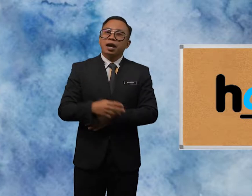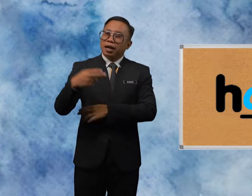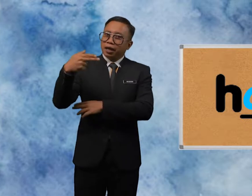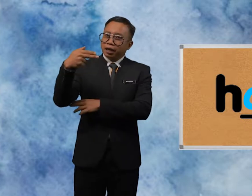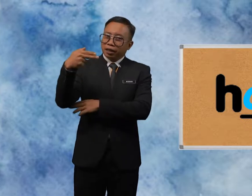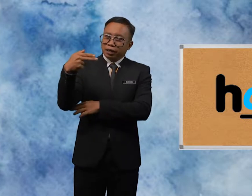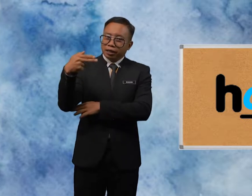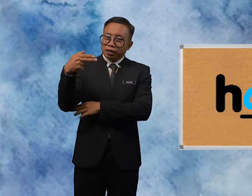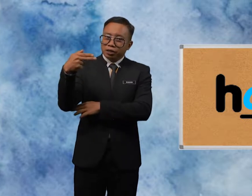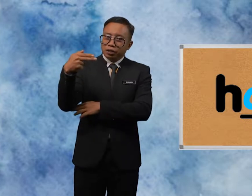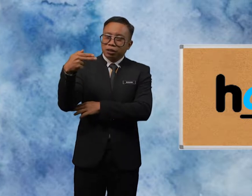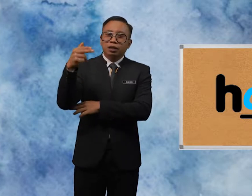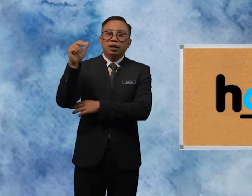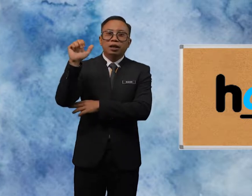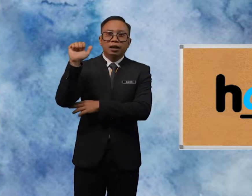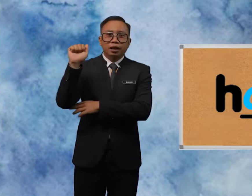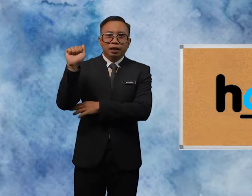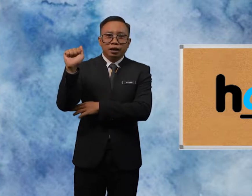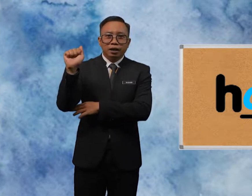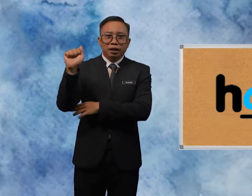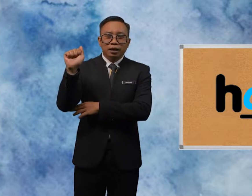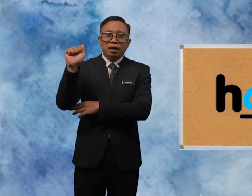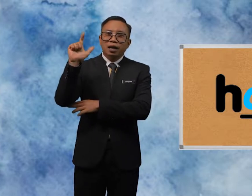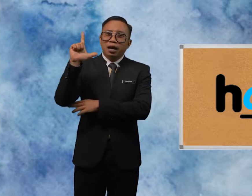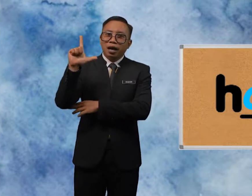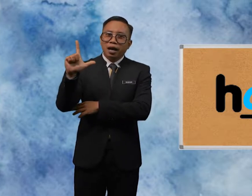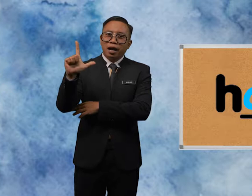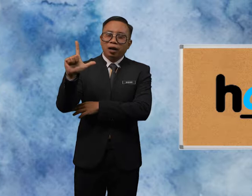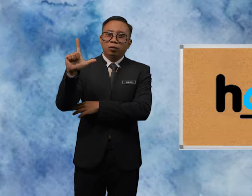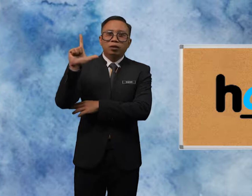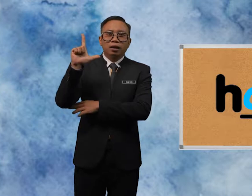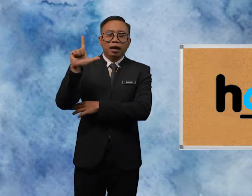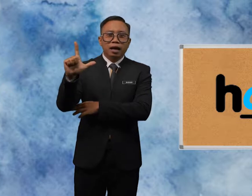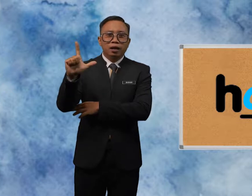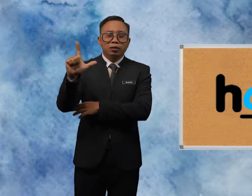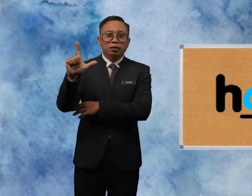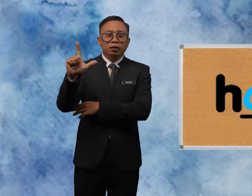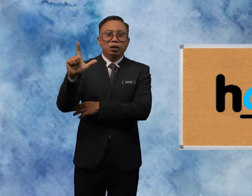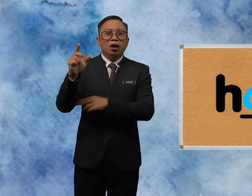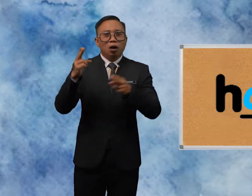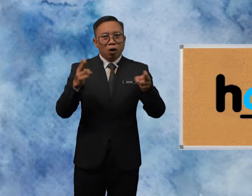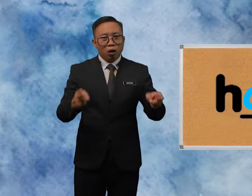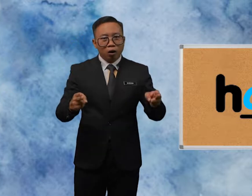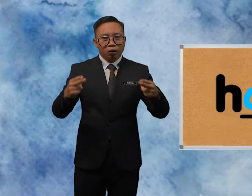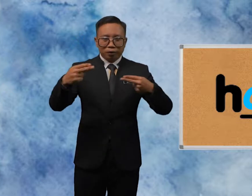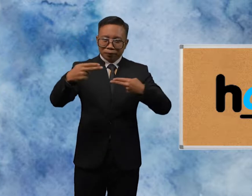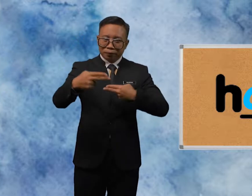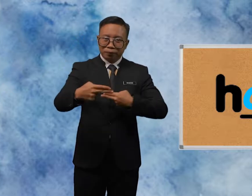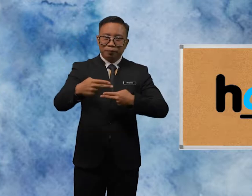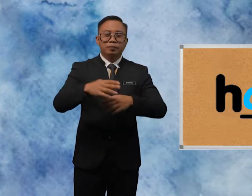H-A-L-L H-A-I